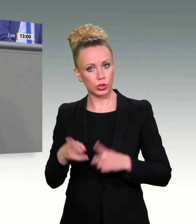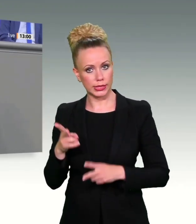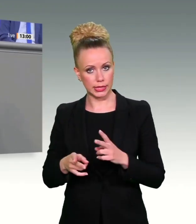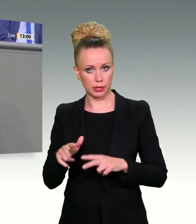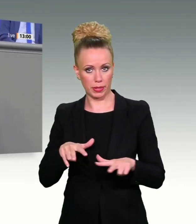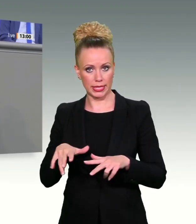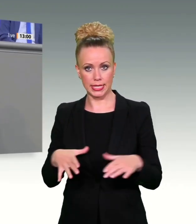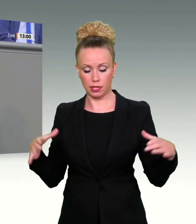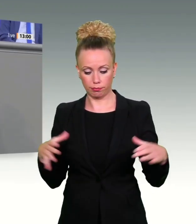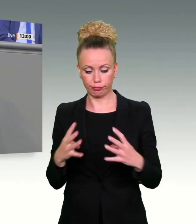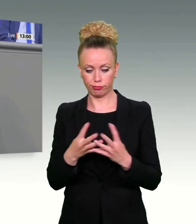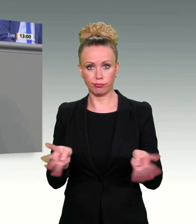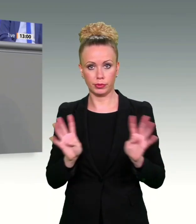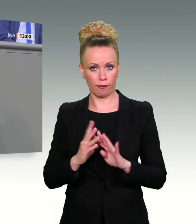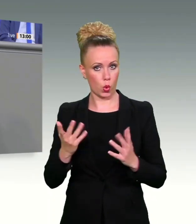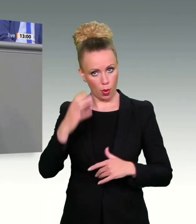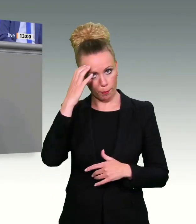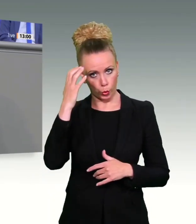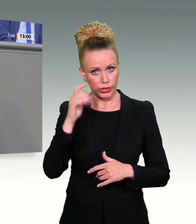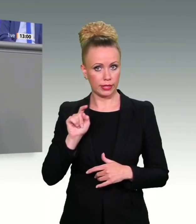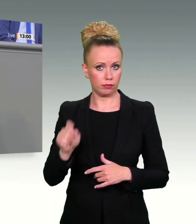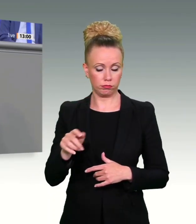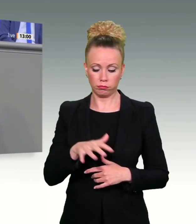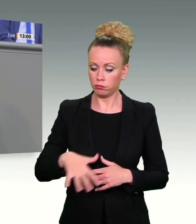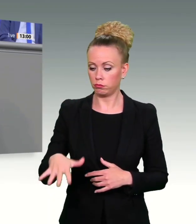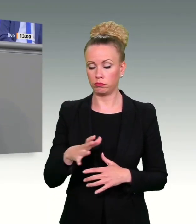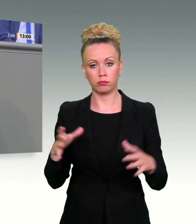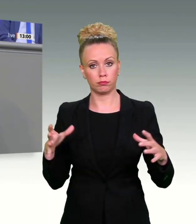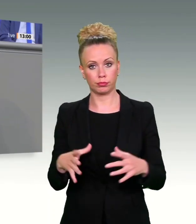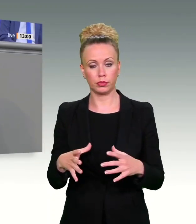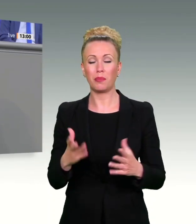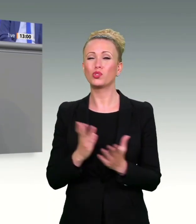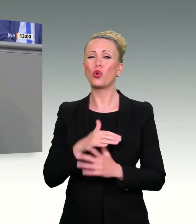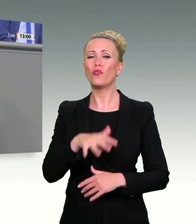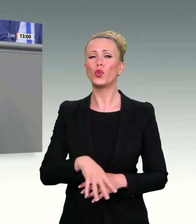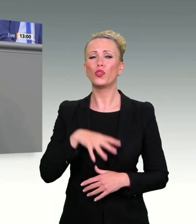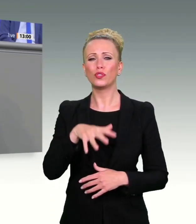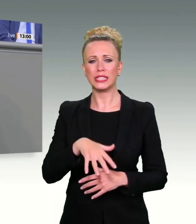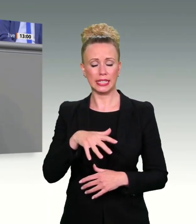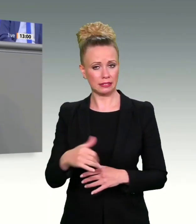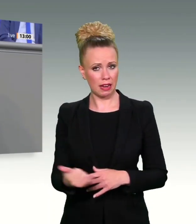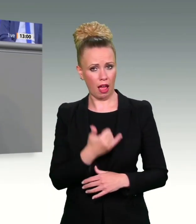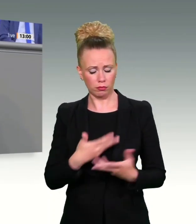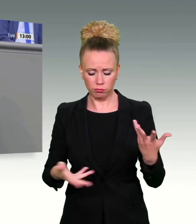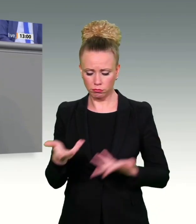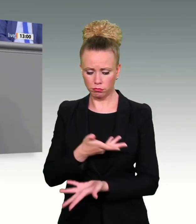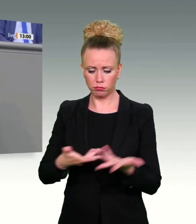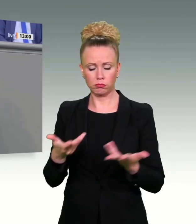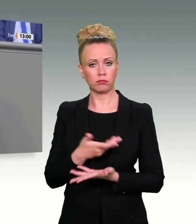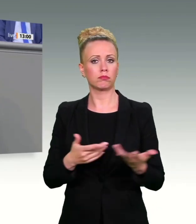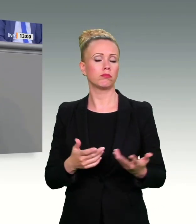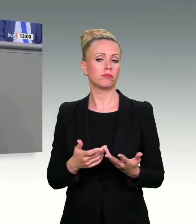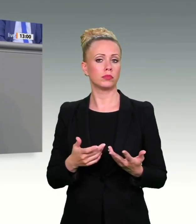gedacht, ich bin im falschen Film. Seit 15 Jahren sprechen wir in Deutschland darüber, dass die anlasslose Vorratsdatenspeicherung